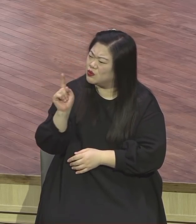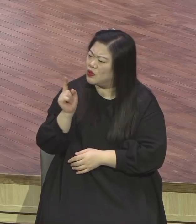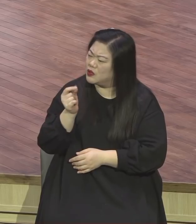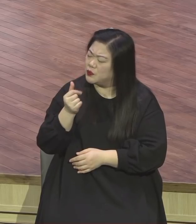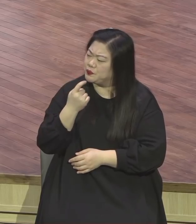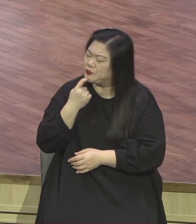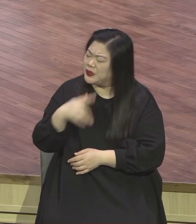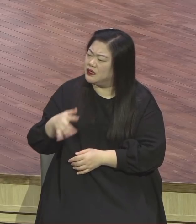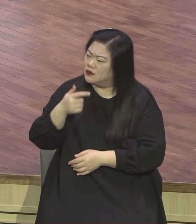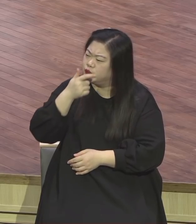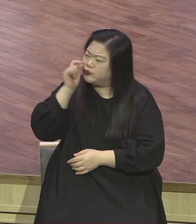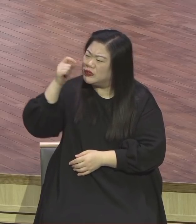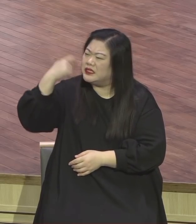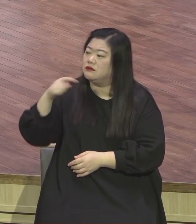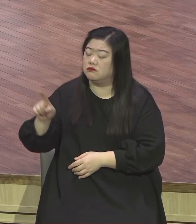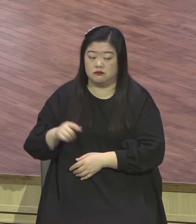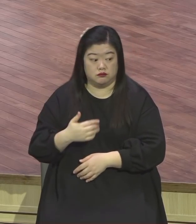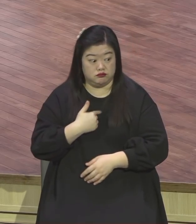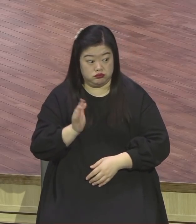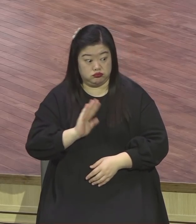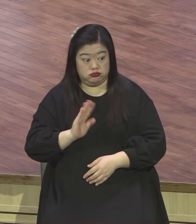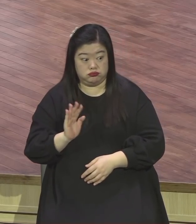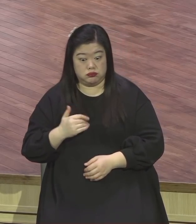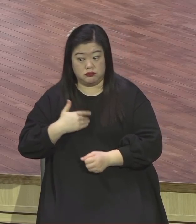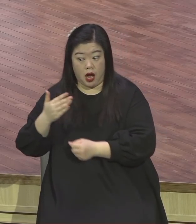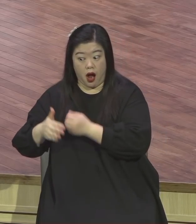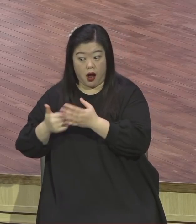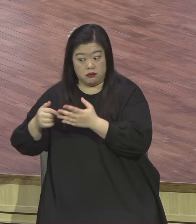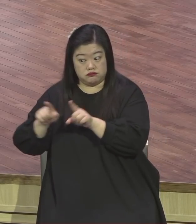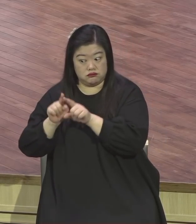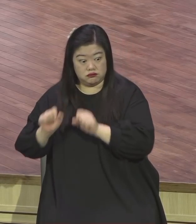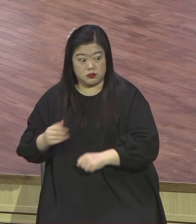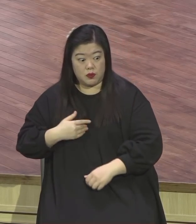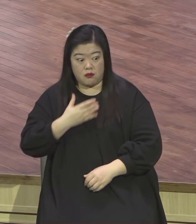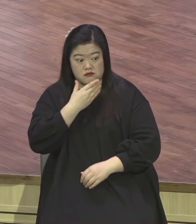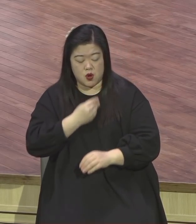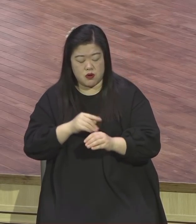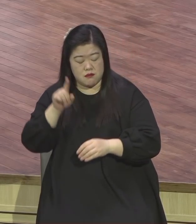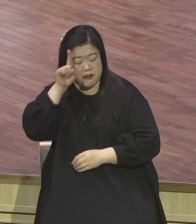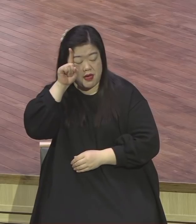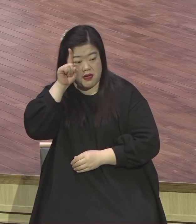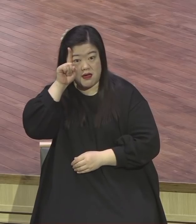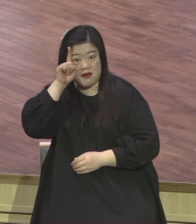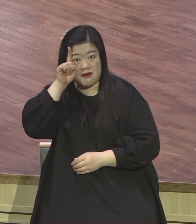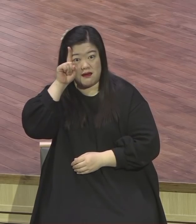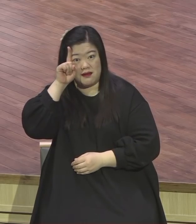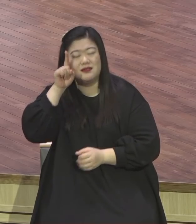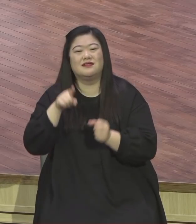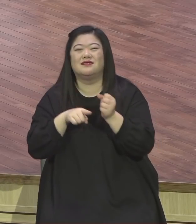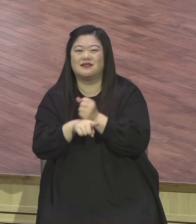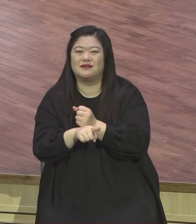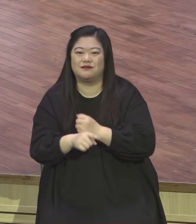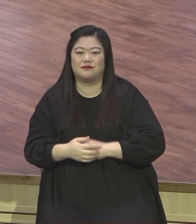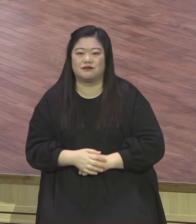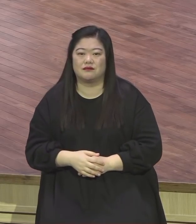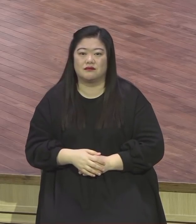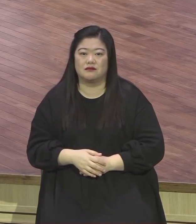감사해 이 정도 풍성해 다른 사람들 볼 때 별로 그렇게 충만한 건 안 같은데 본인은 너무